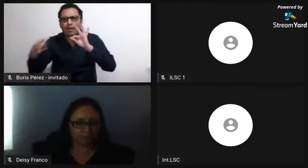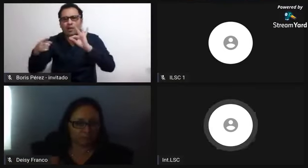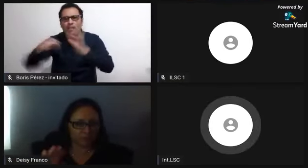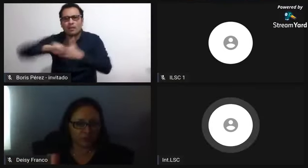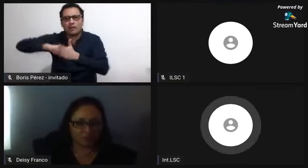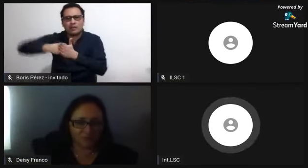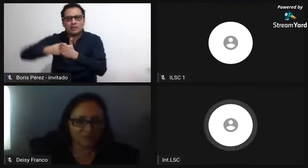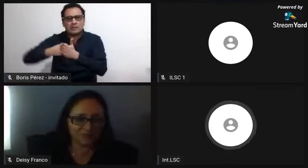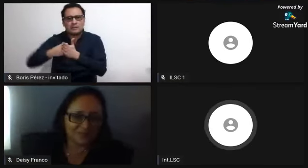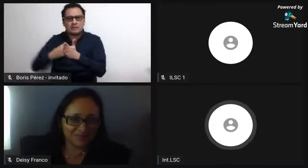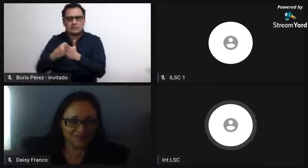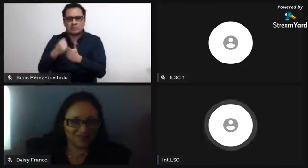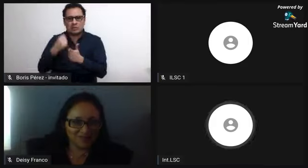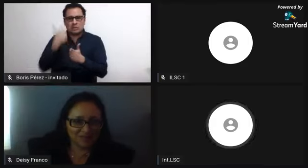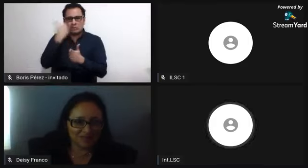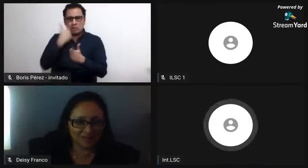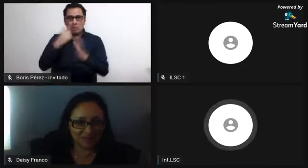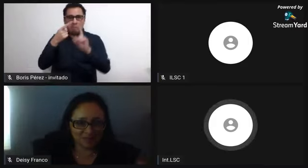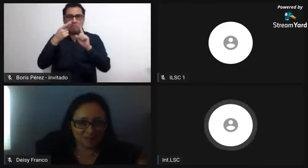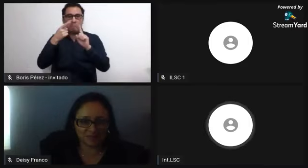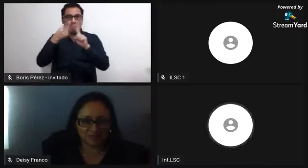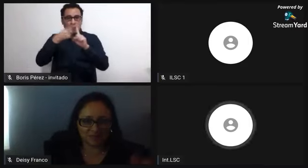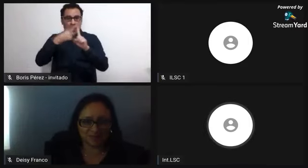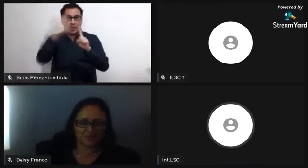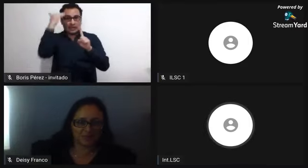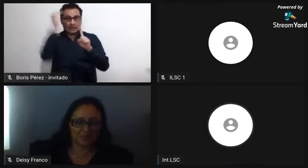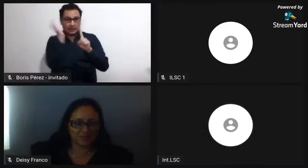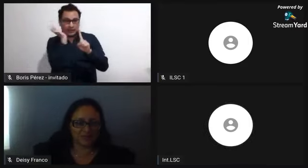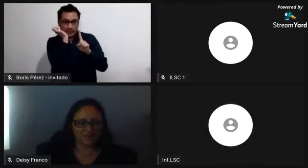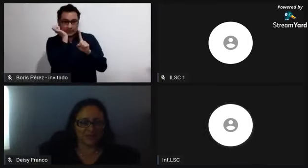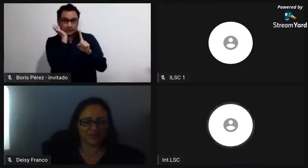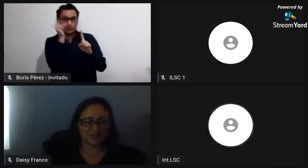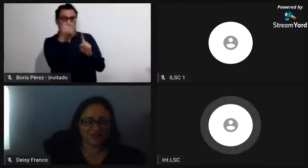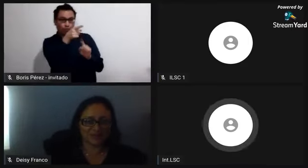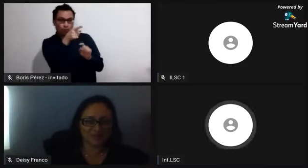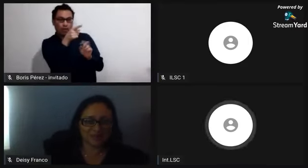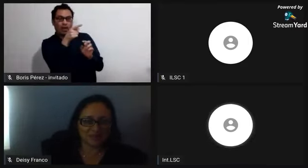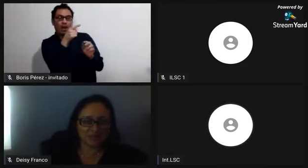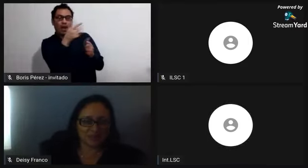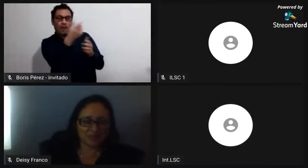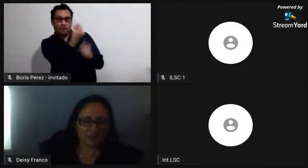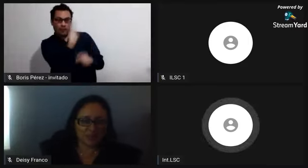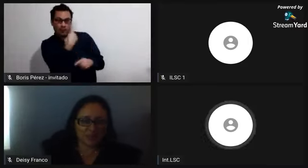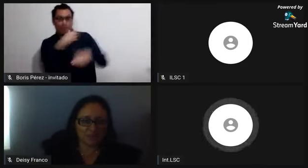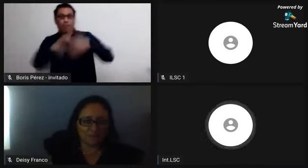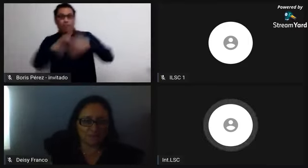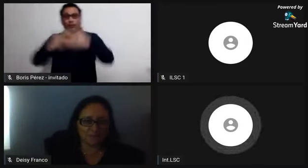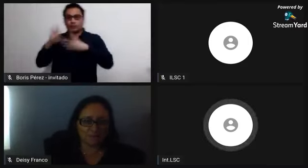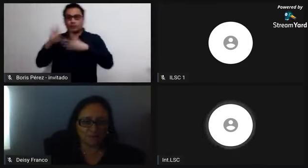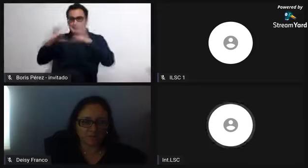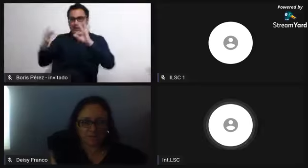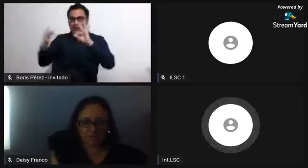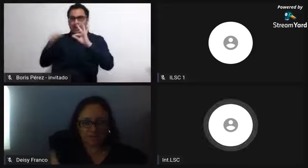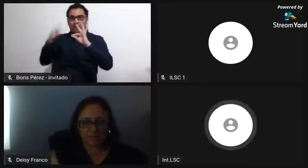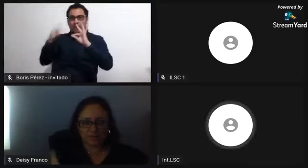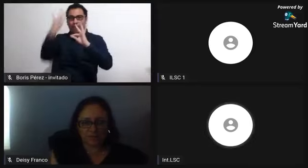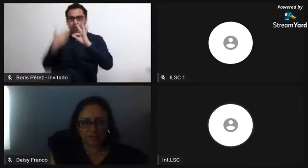Veo que hay una pregunta en Facebook, entonces,